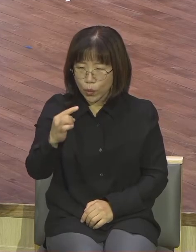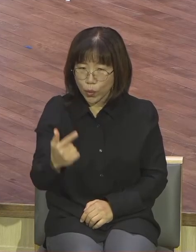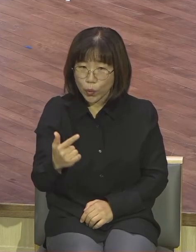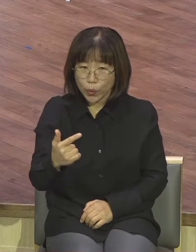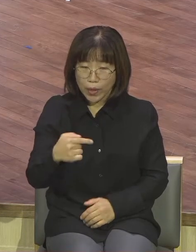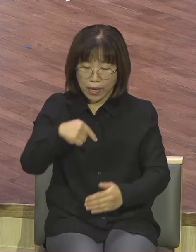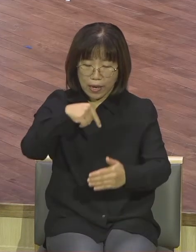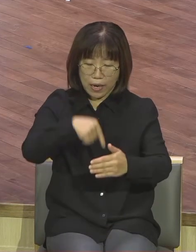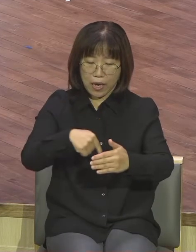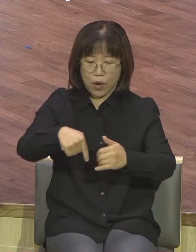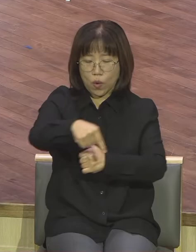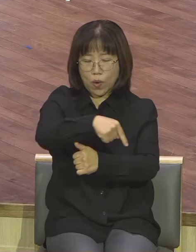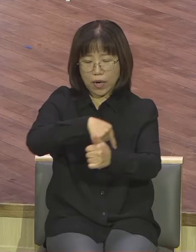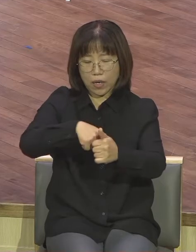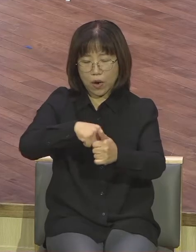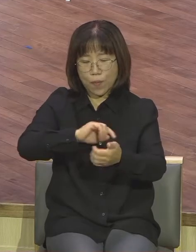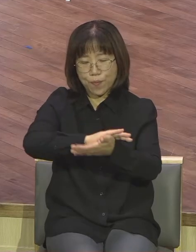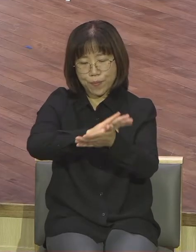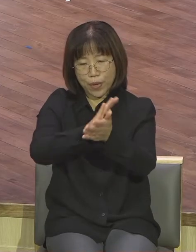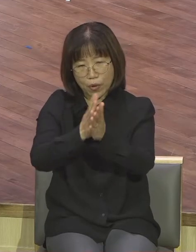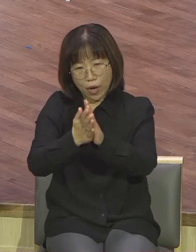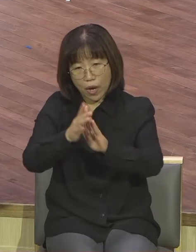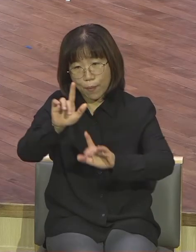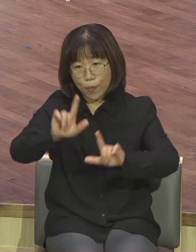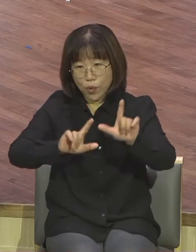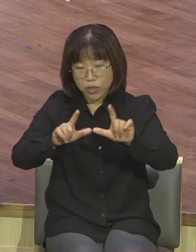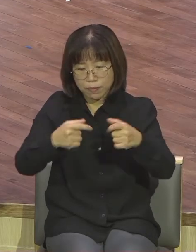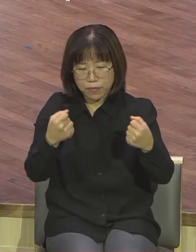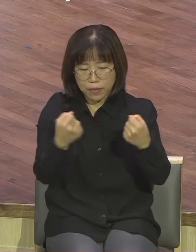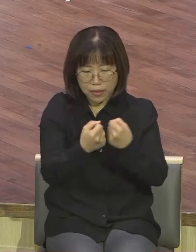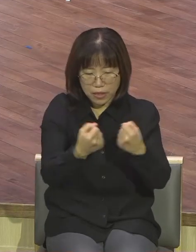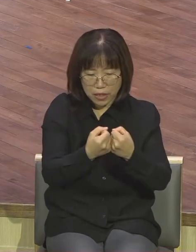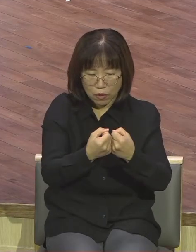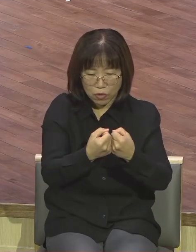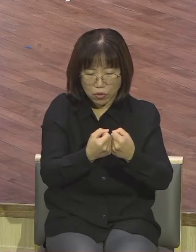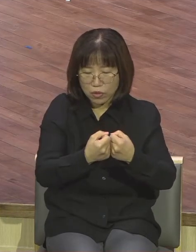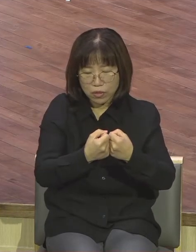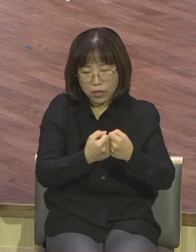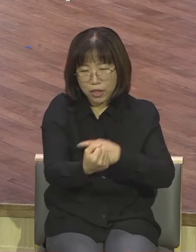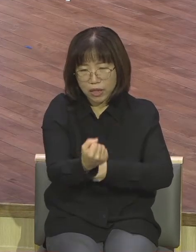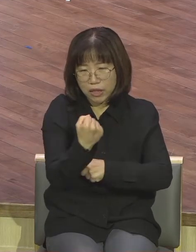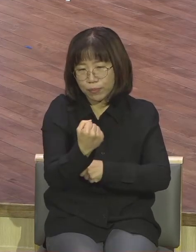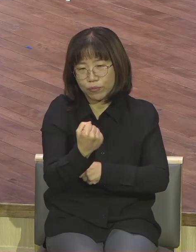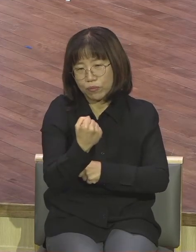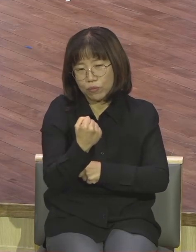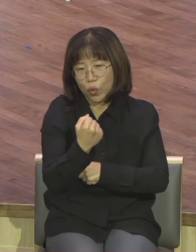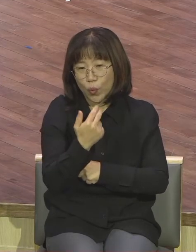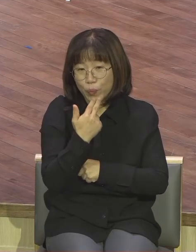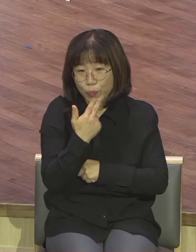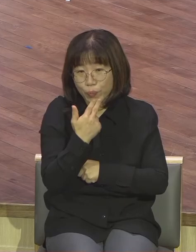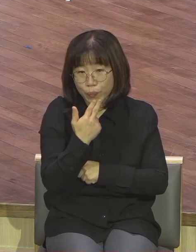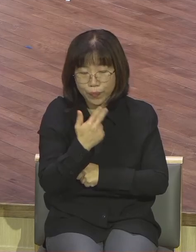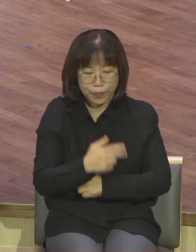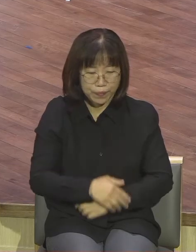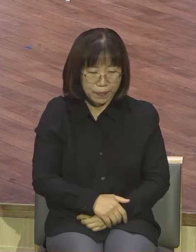변화와 싸울 수 있는 힘이 없기 때문이다 그래서 자꾸 변화한다는 거예요 그러면서